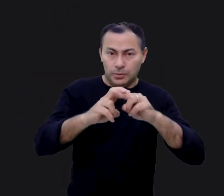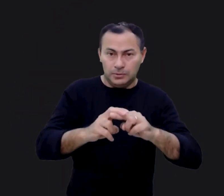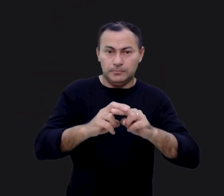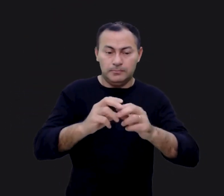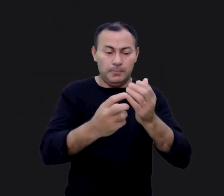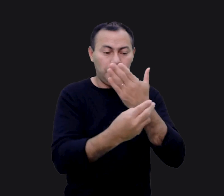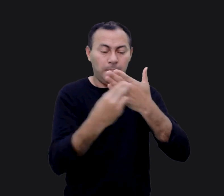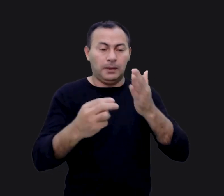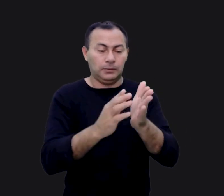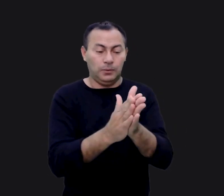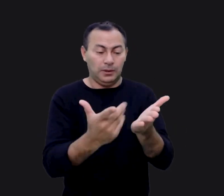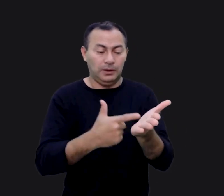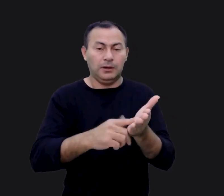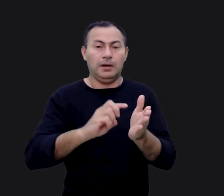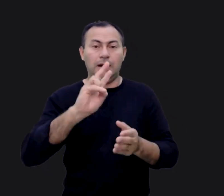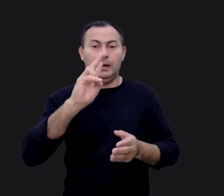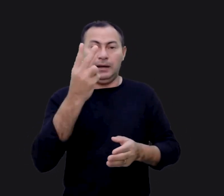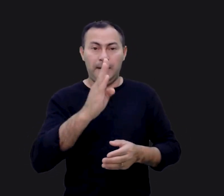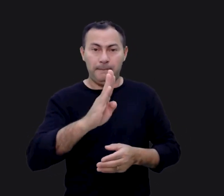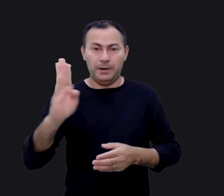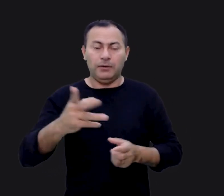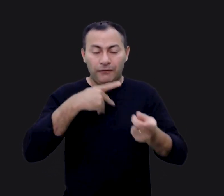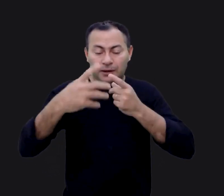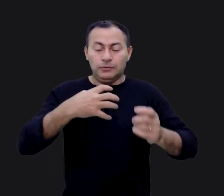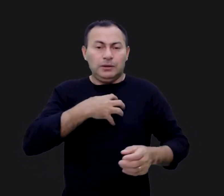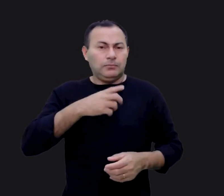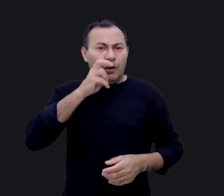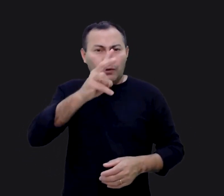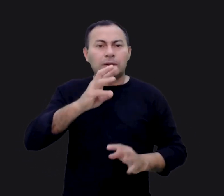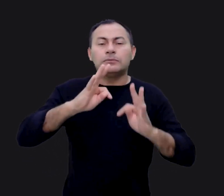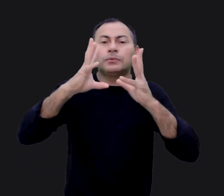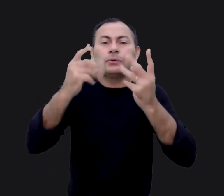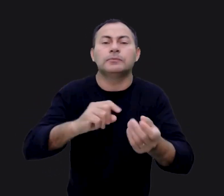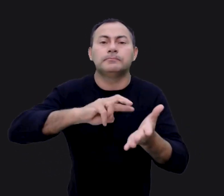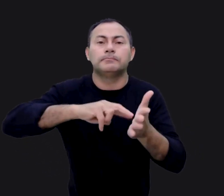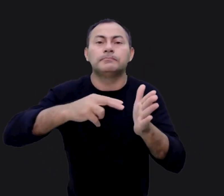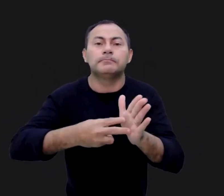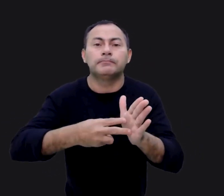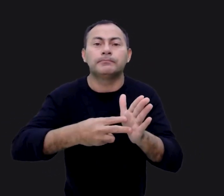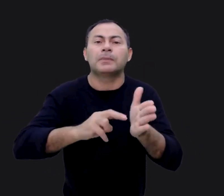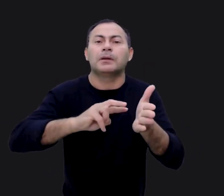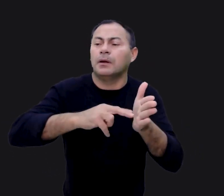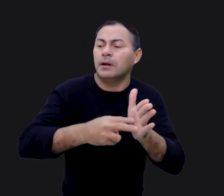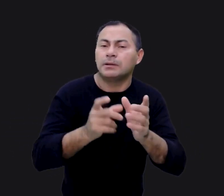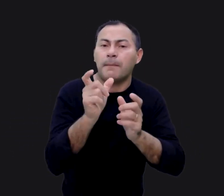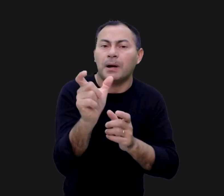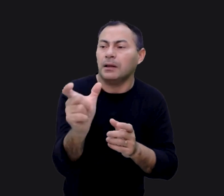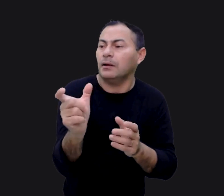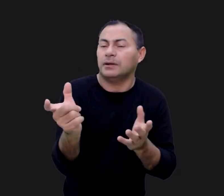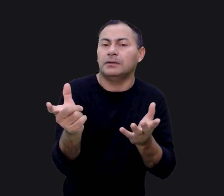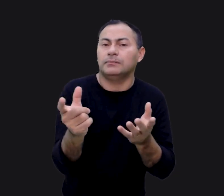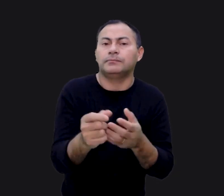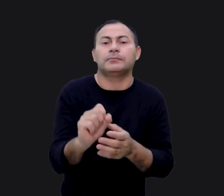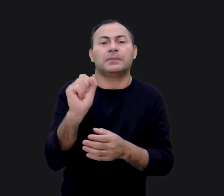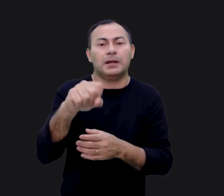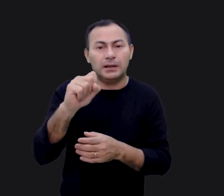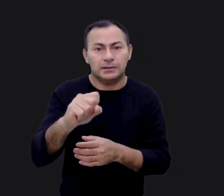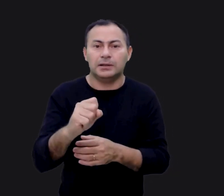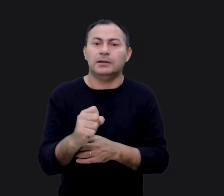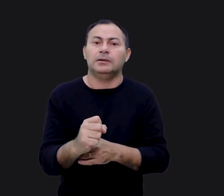É por isso que o autor de Hebreus fala-nos de uma forma tão vibrante e que tudo isso significa com essas palavras. E assim,